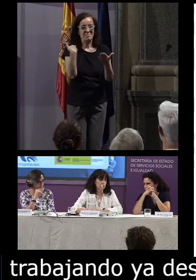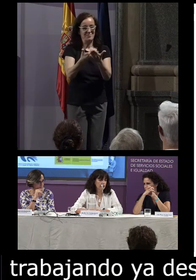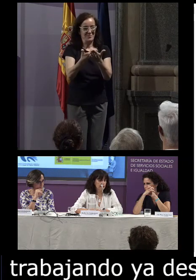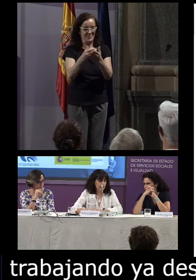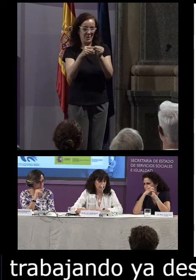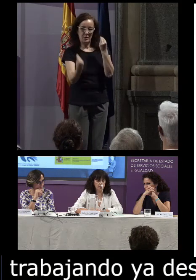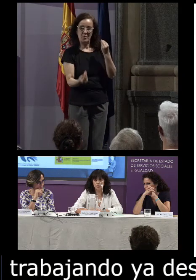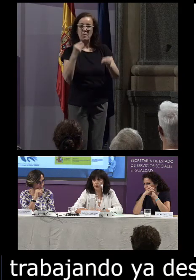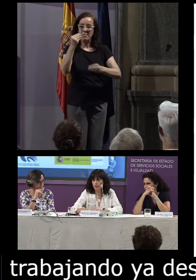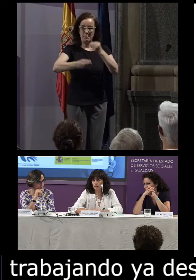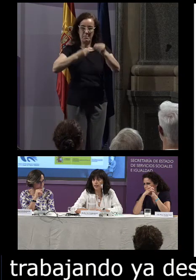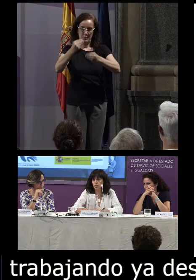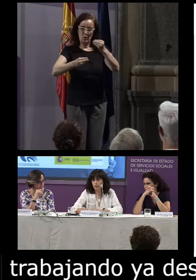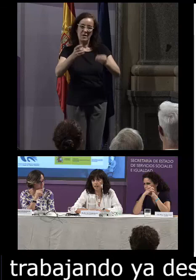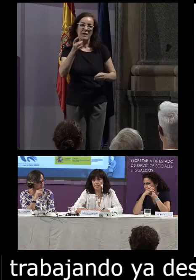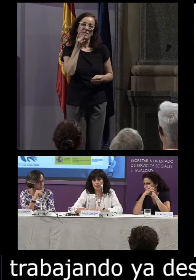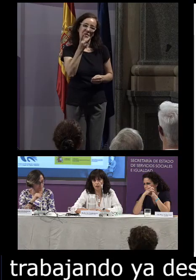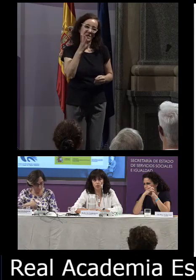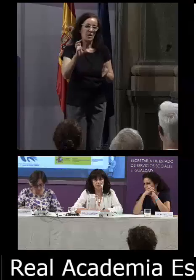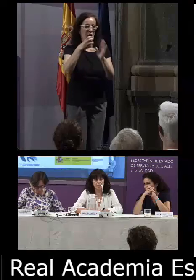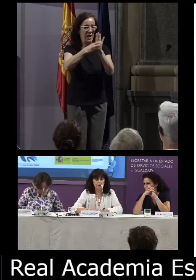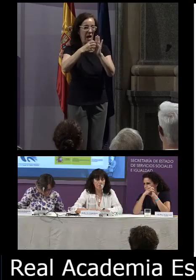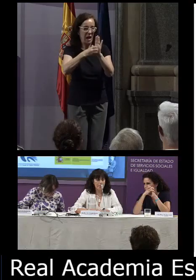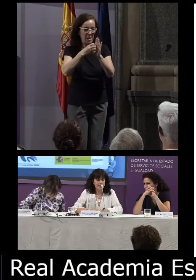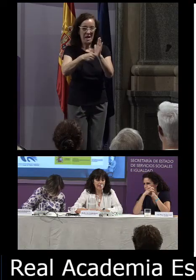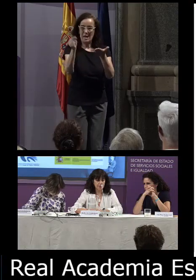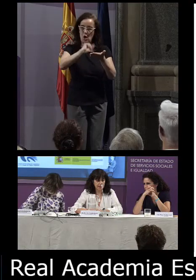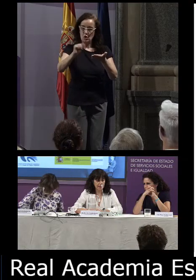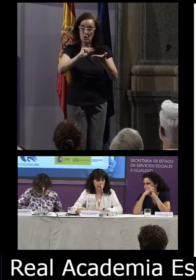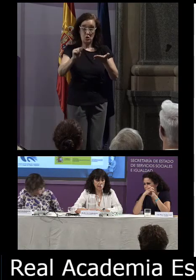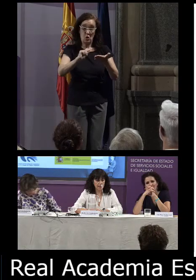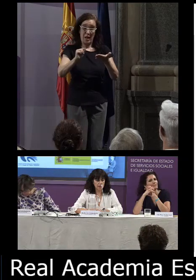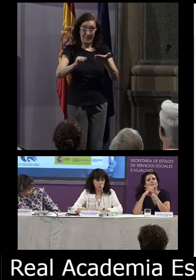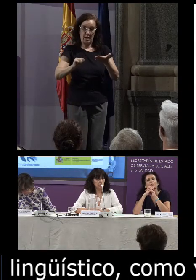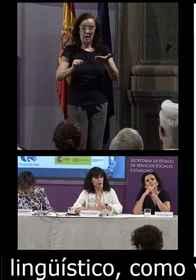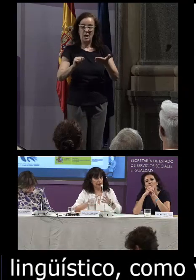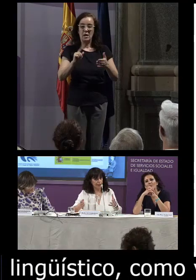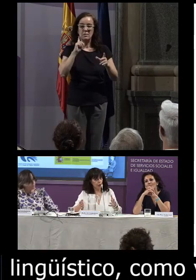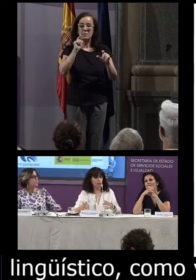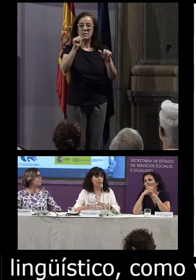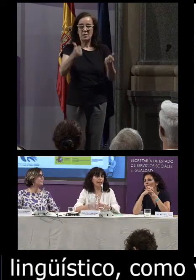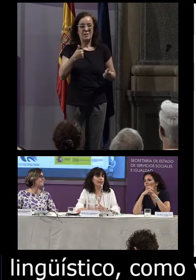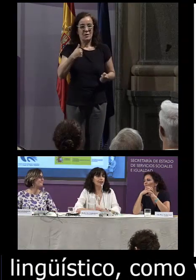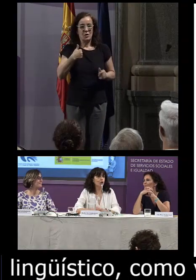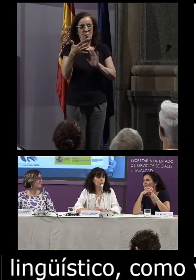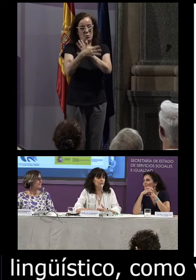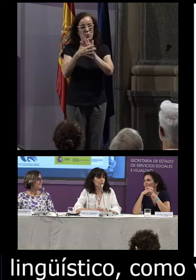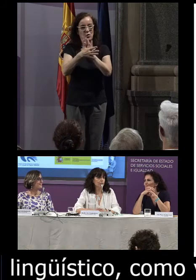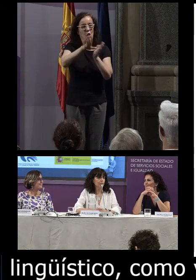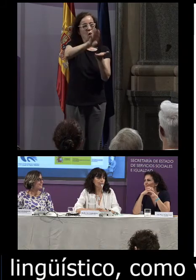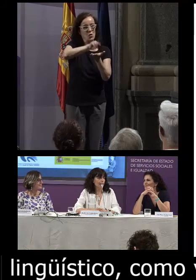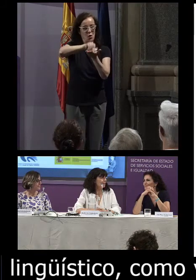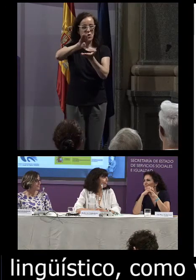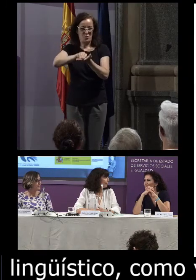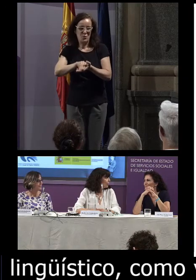para la realización de diccionarios gramáticas y ortografía de manera que voy a hablar de eso voy a hablar de corpus